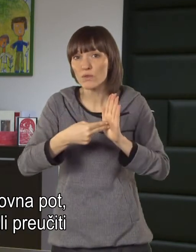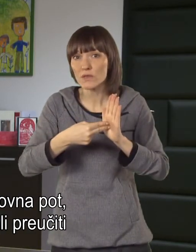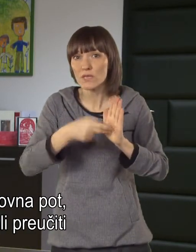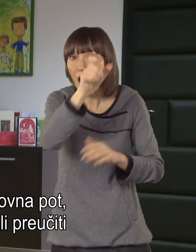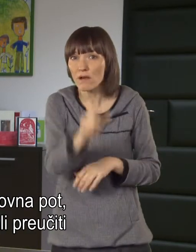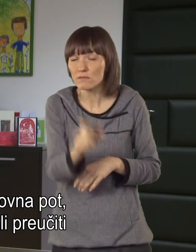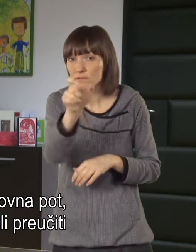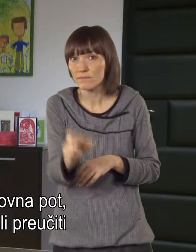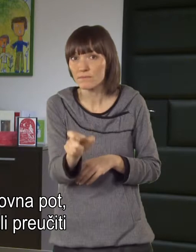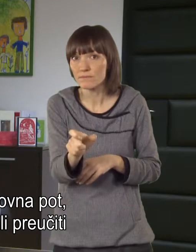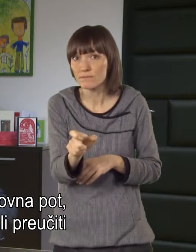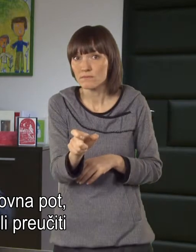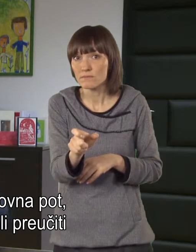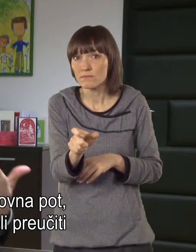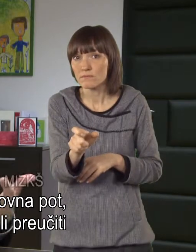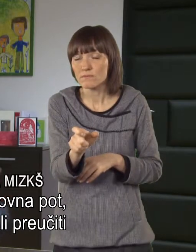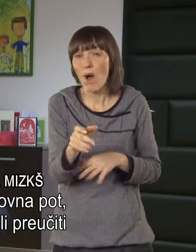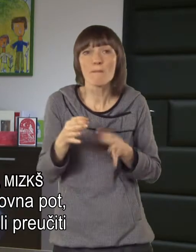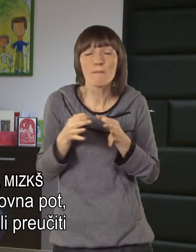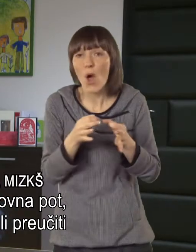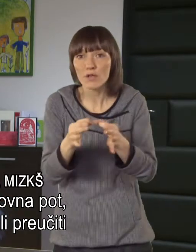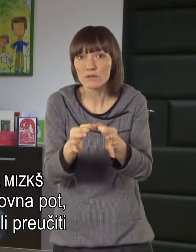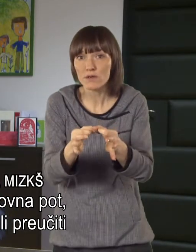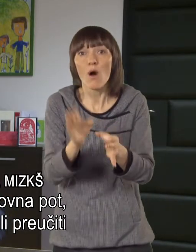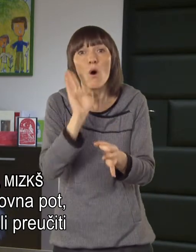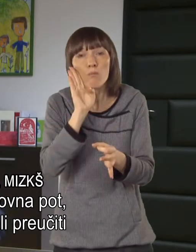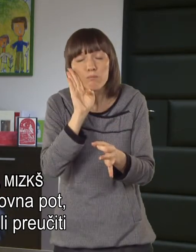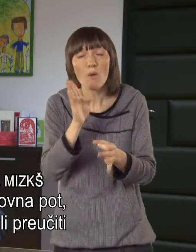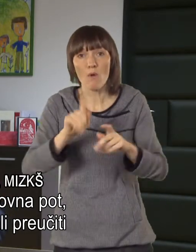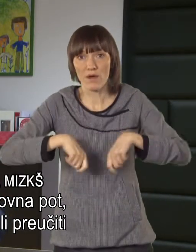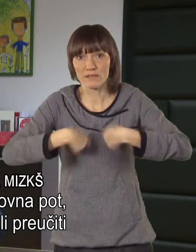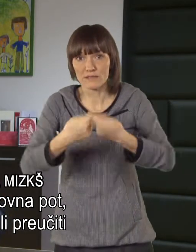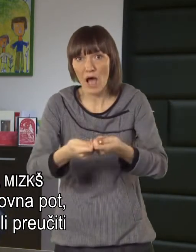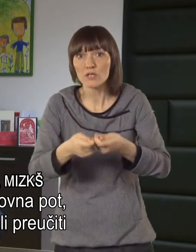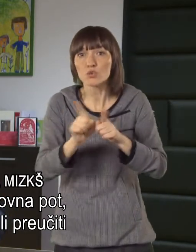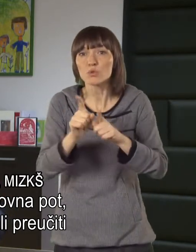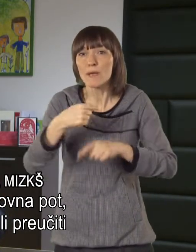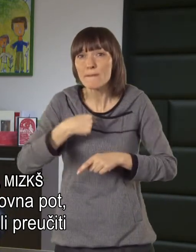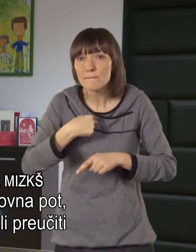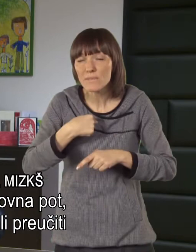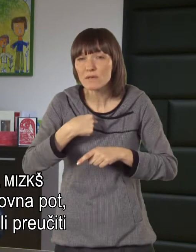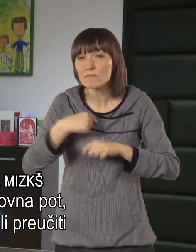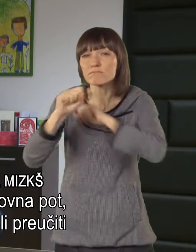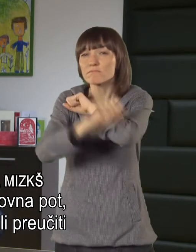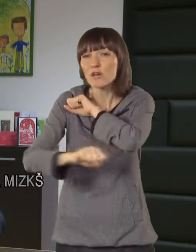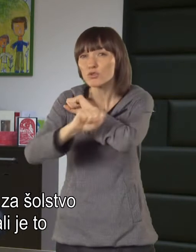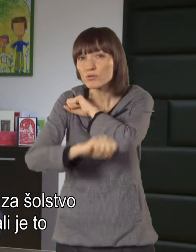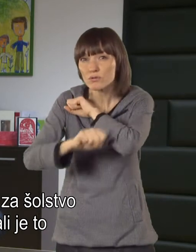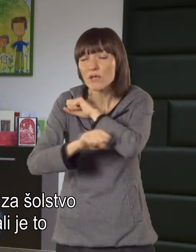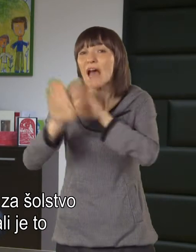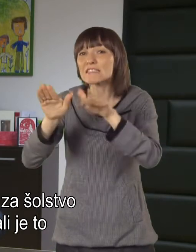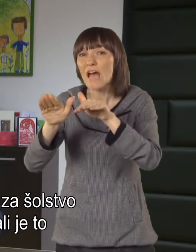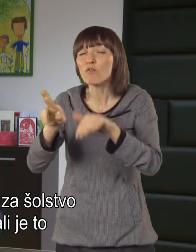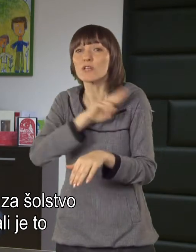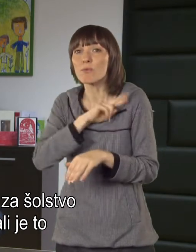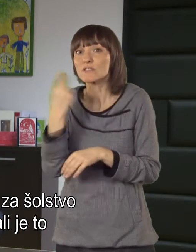pot, bomo mi dali tudi to zadevo preučiti našemu